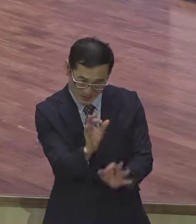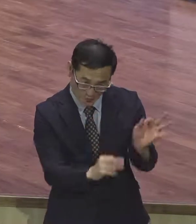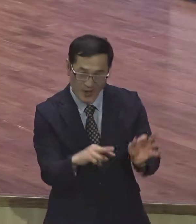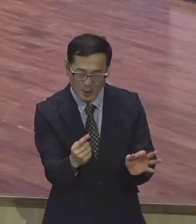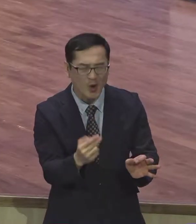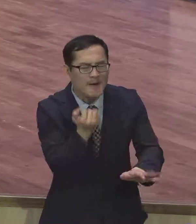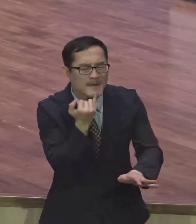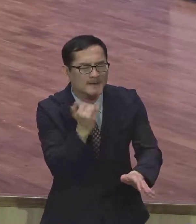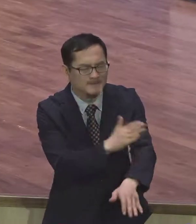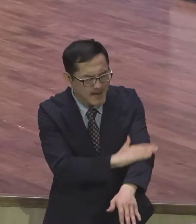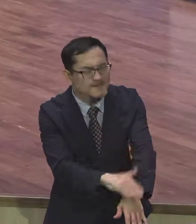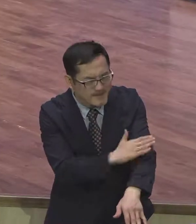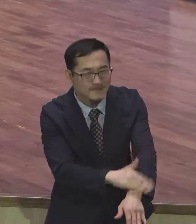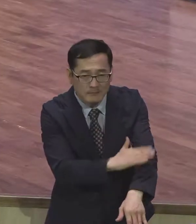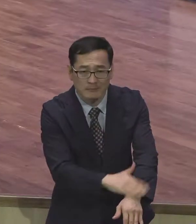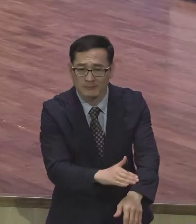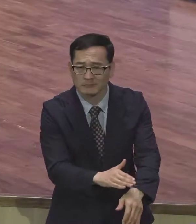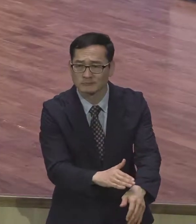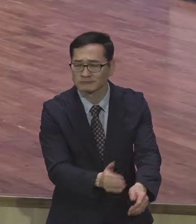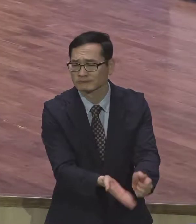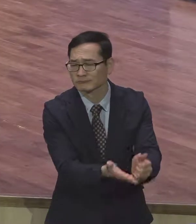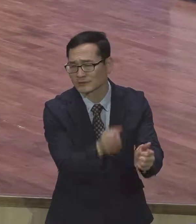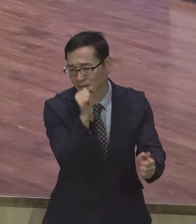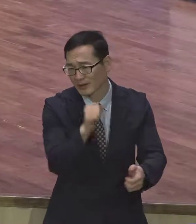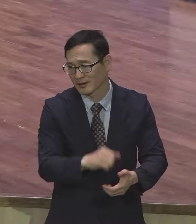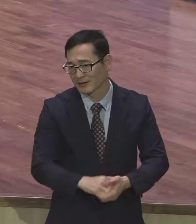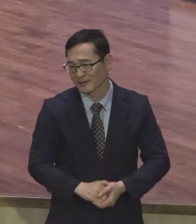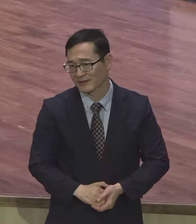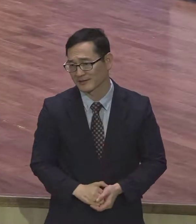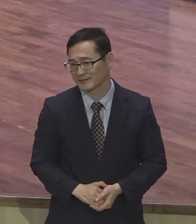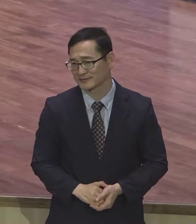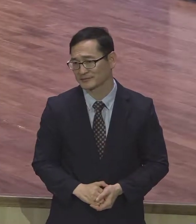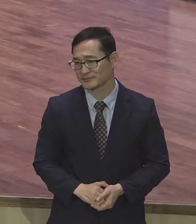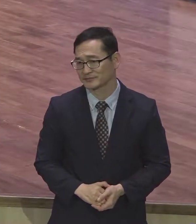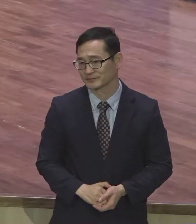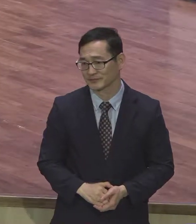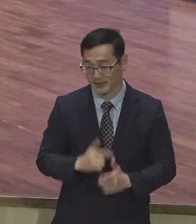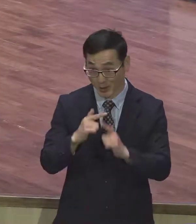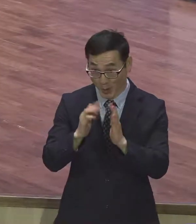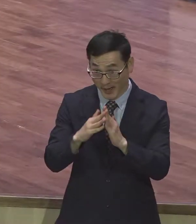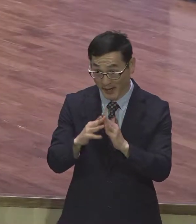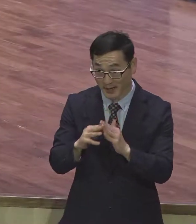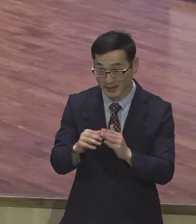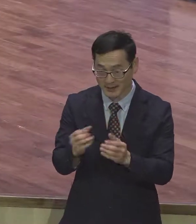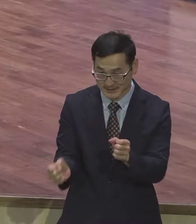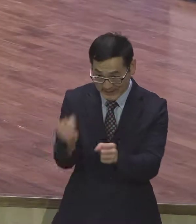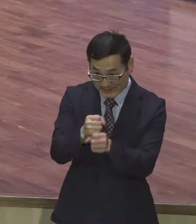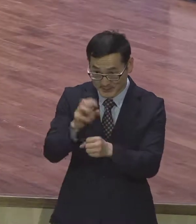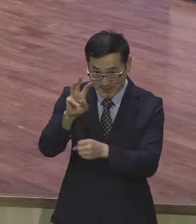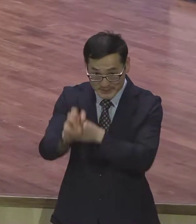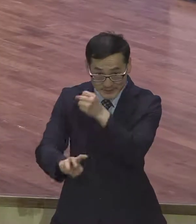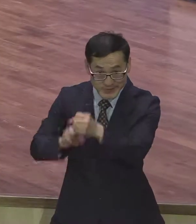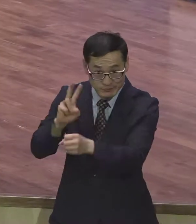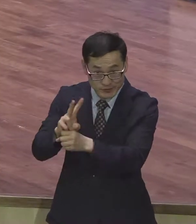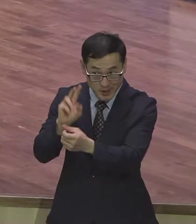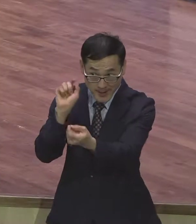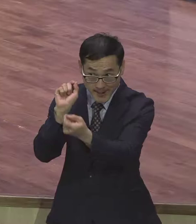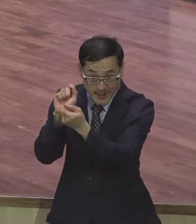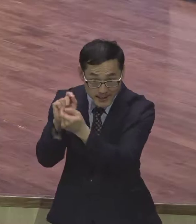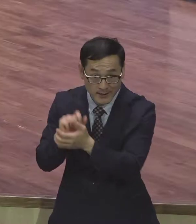지금 교회적으로요 창립 32주년 앞뒤고 다양한 행사가 준비되고 있습니다 주부 나와 있잖아요